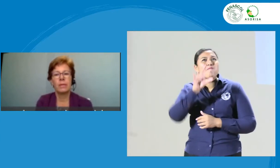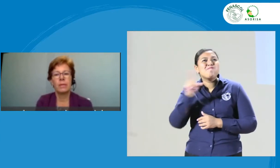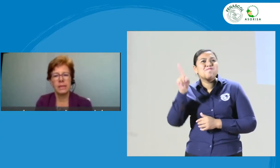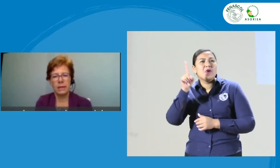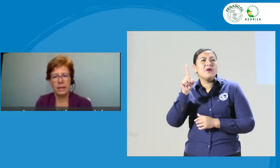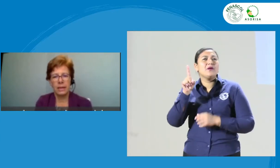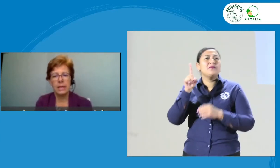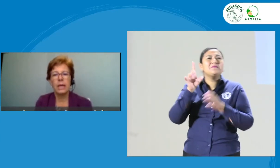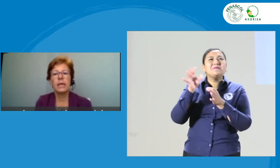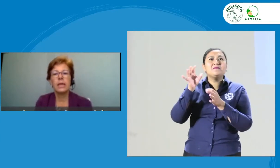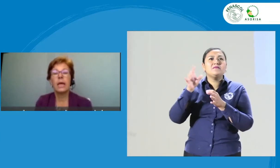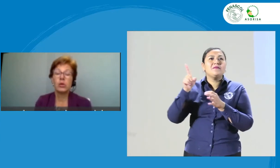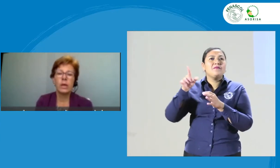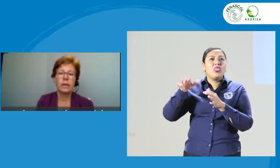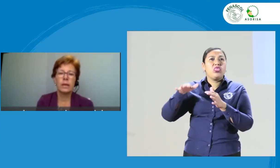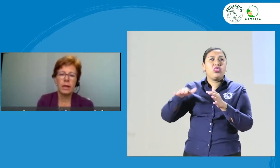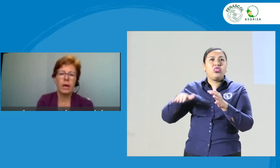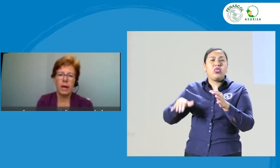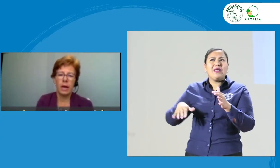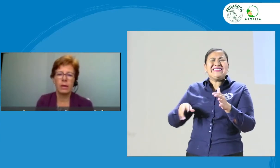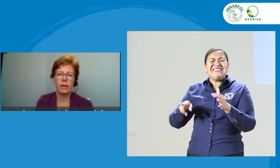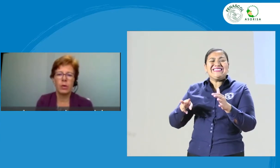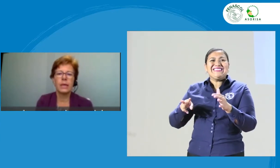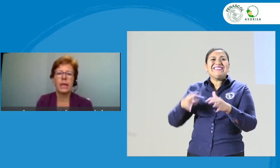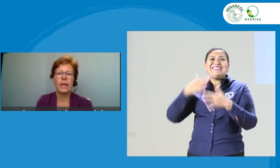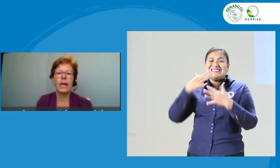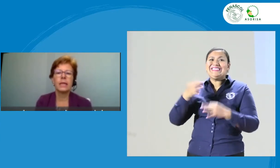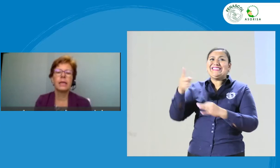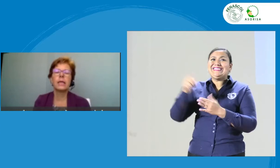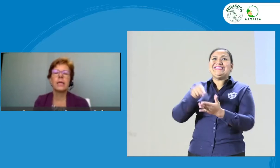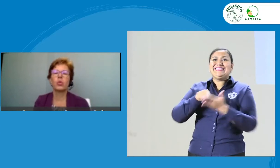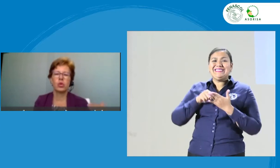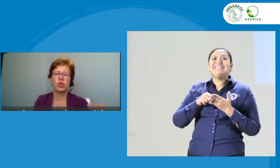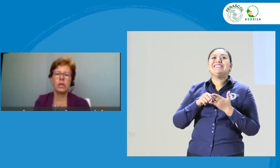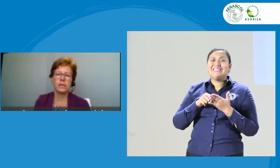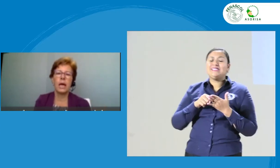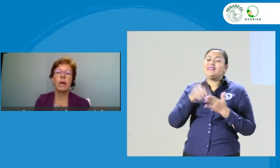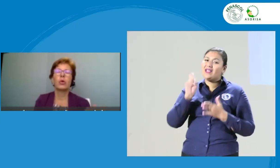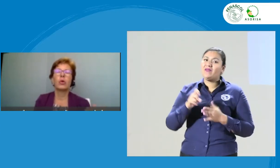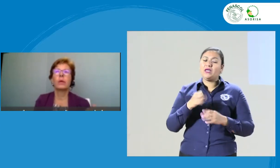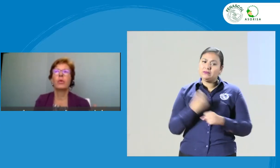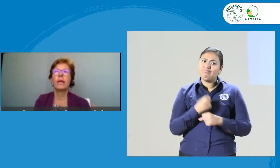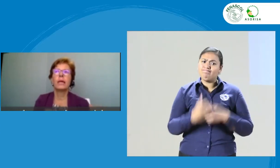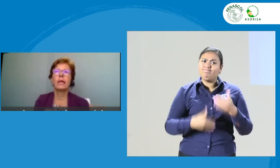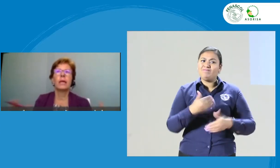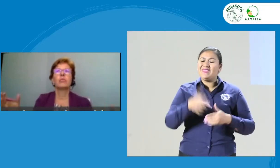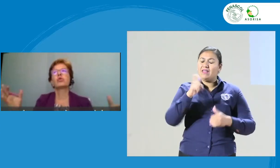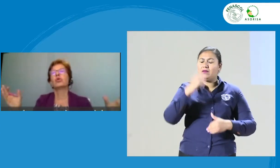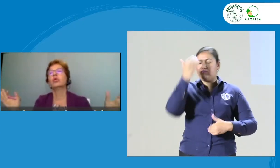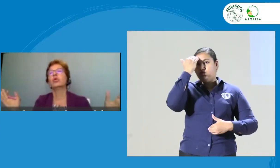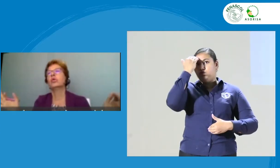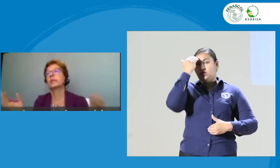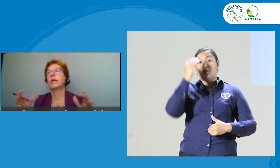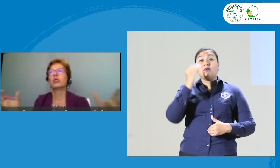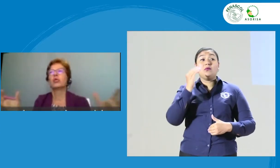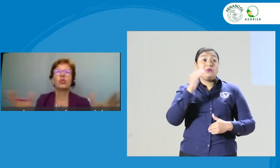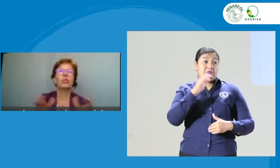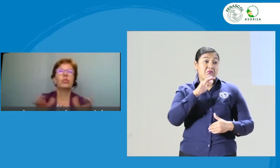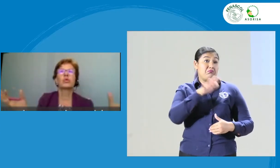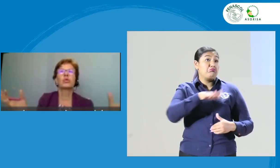donde las cosas van más atrás. Y eso hay que trabajarlo, hay que tener esa conciencia. Porque puede que creemos todo lo